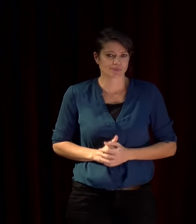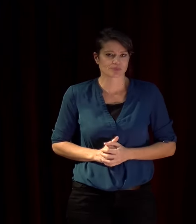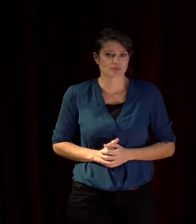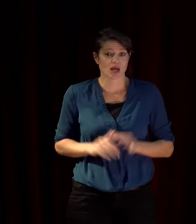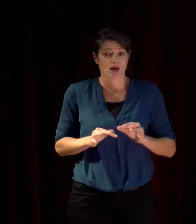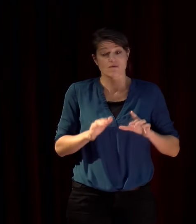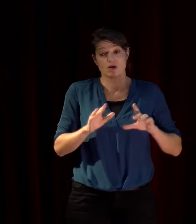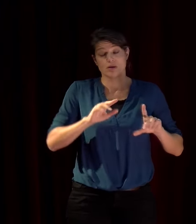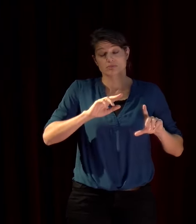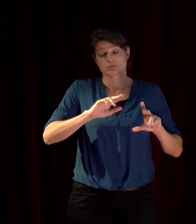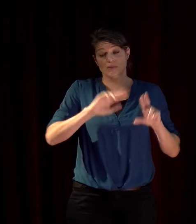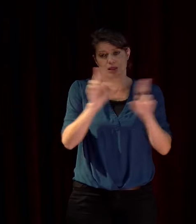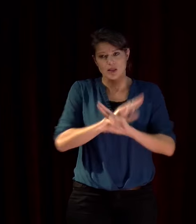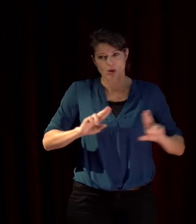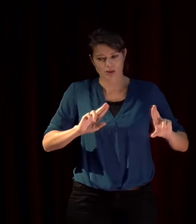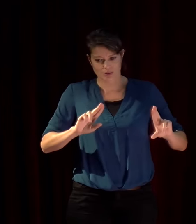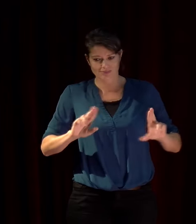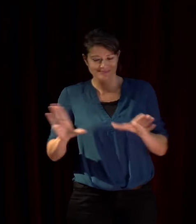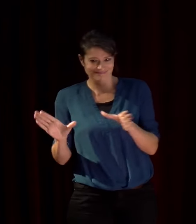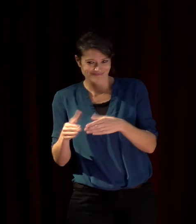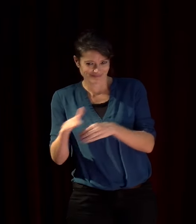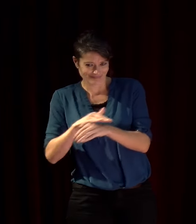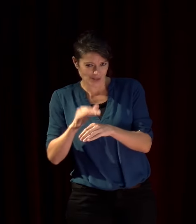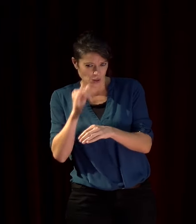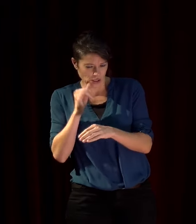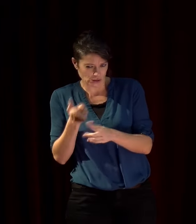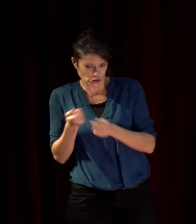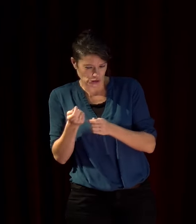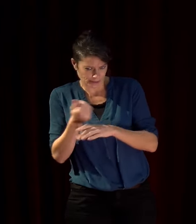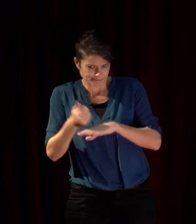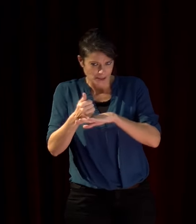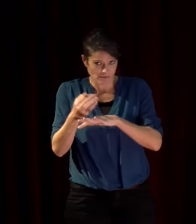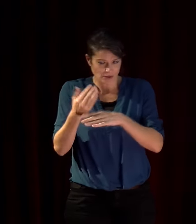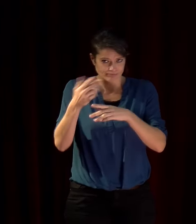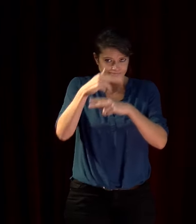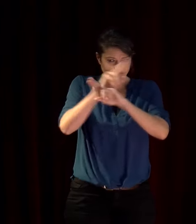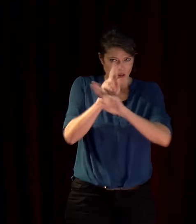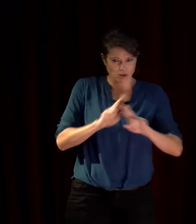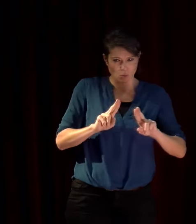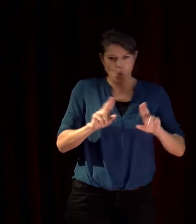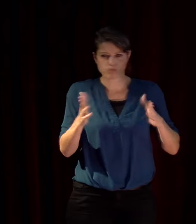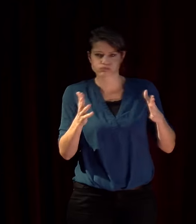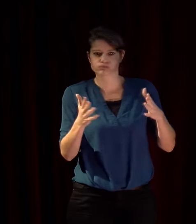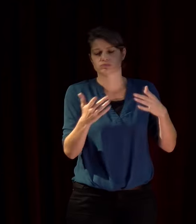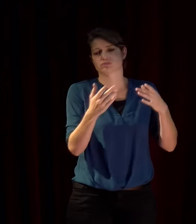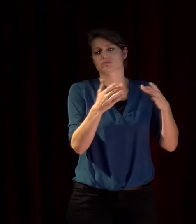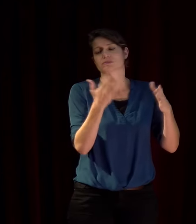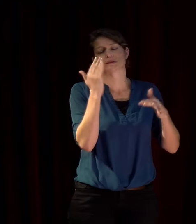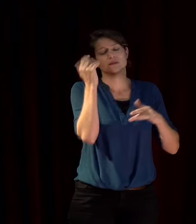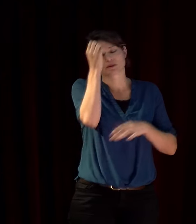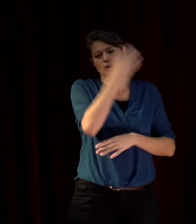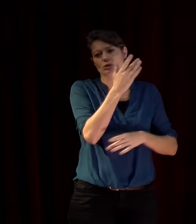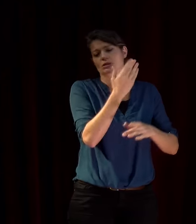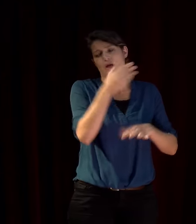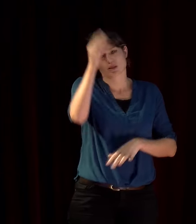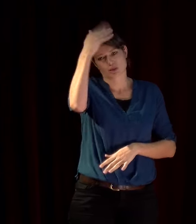international ce parti qui gouverne l'Italie maintenant est proche du programme de Trump il